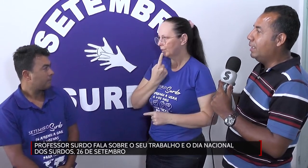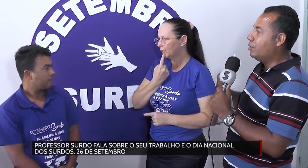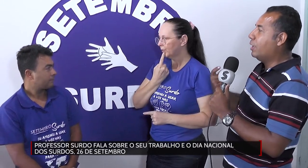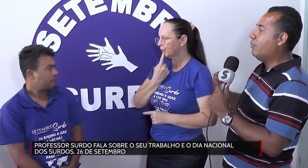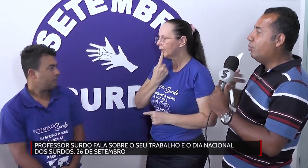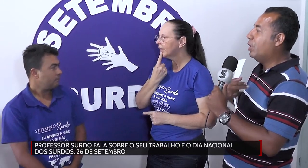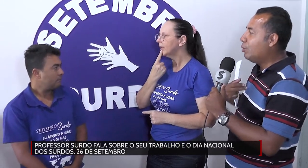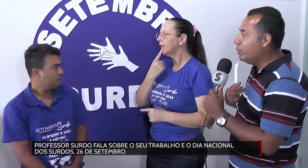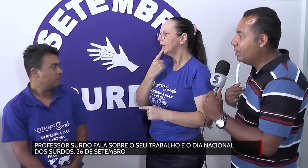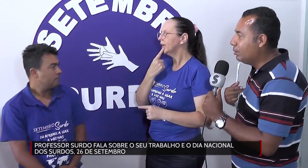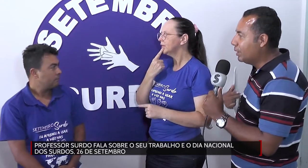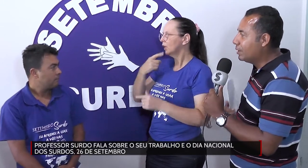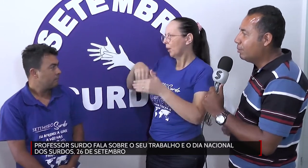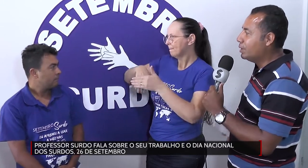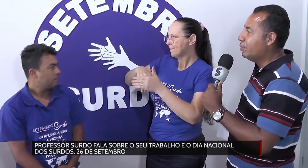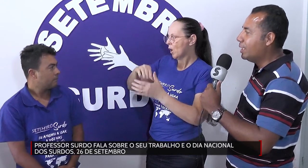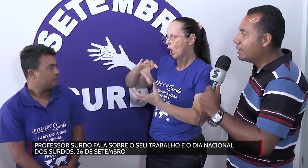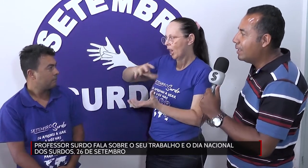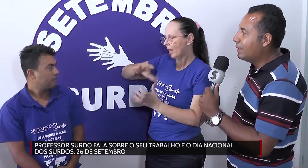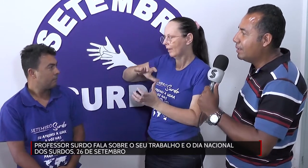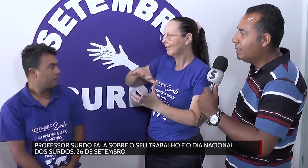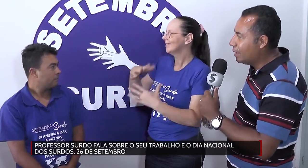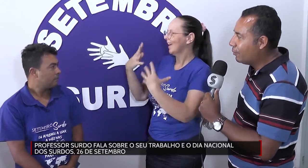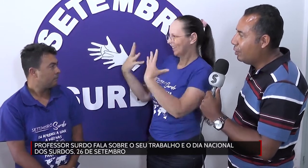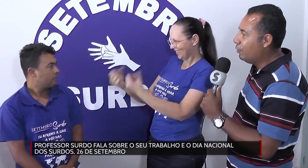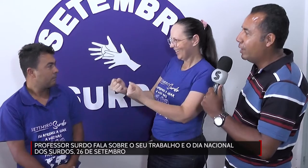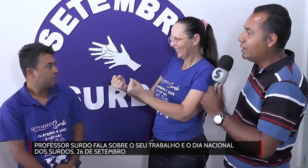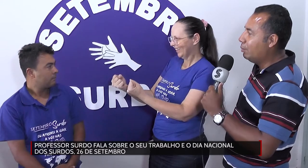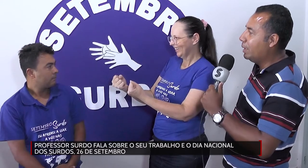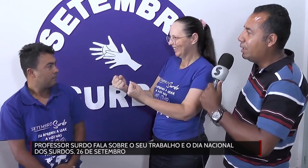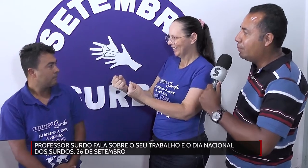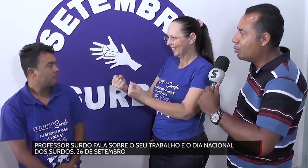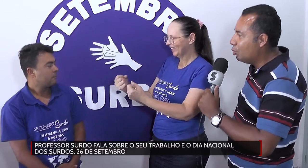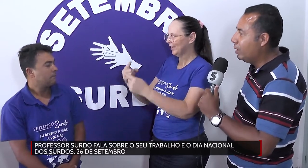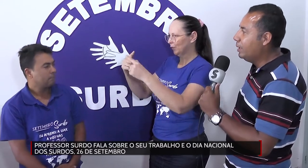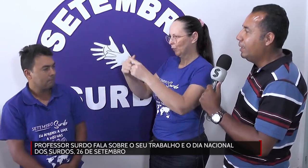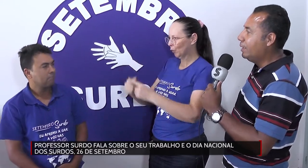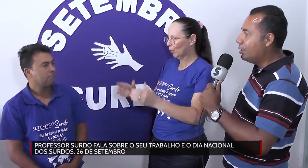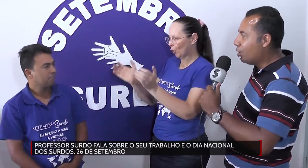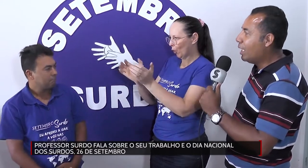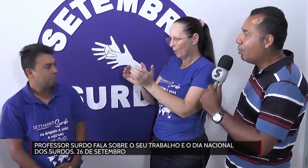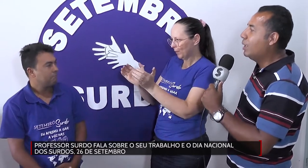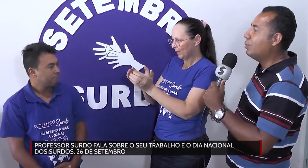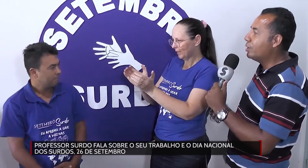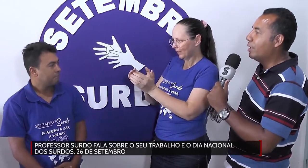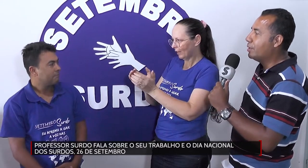eles jogavam bola comigo. Quero saber se você aceita esse desafio, fazer uma equipe sua e jogar bola com a gente.